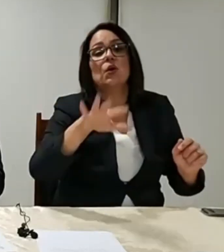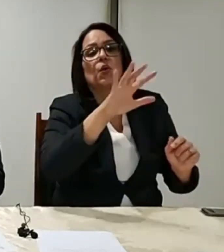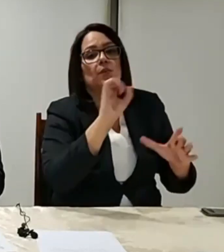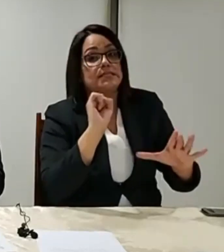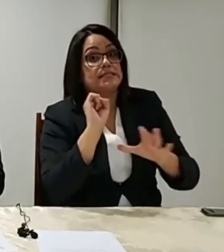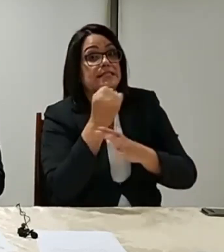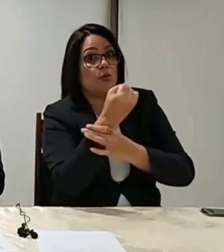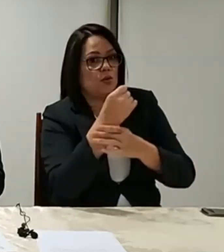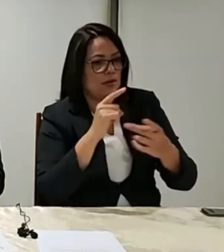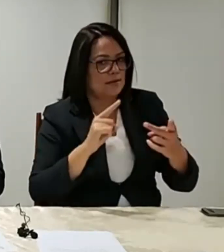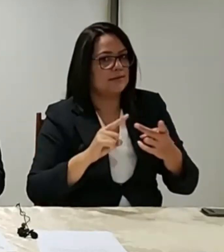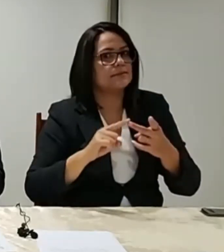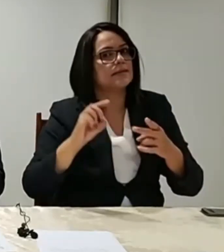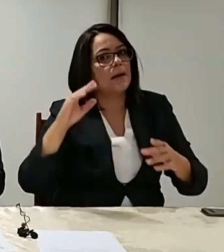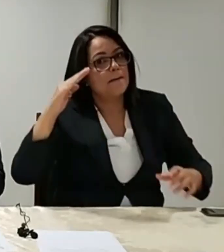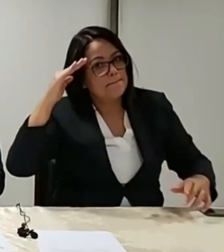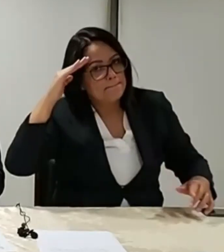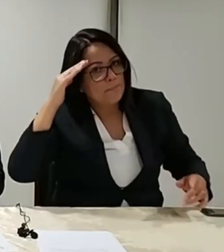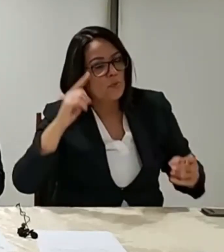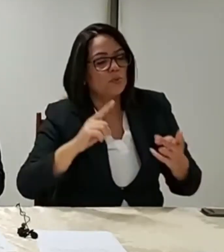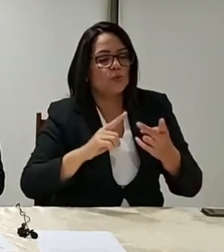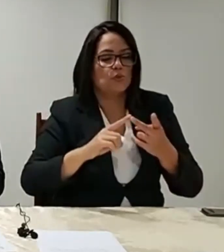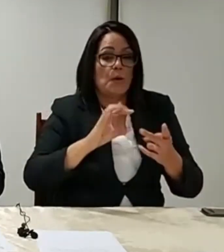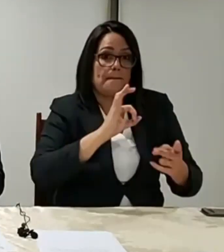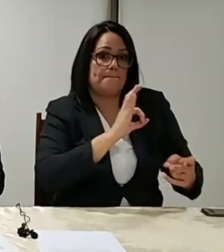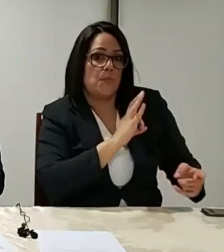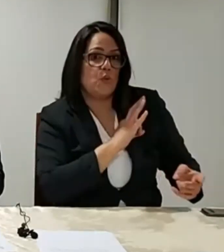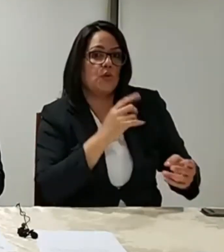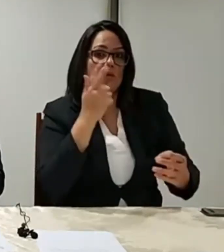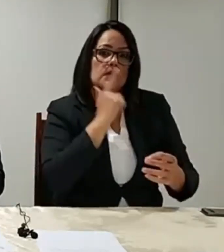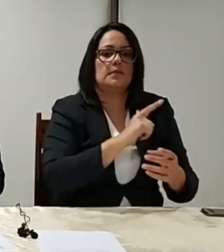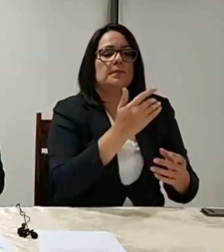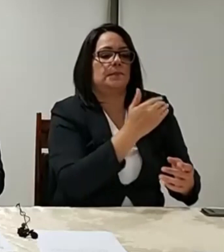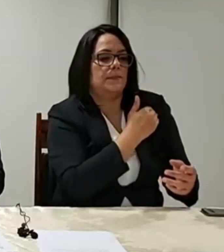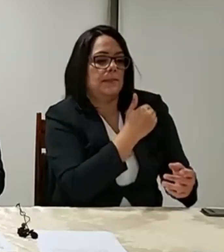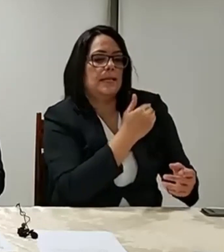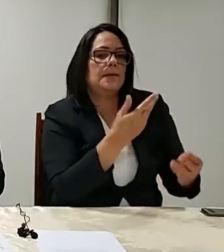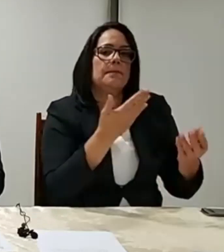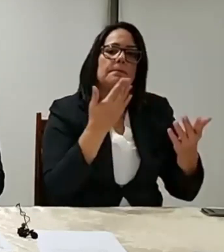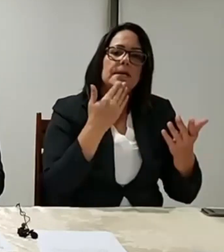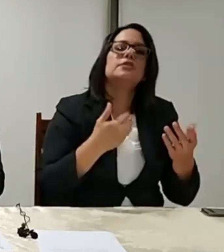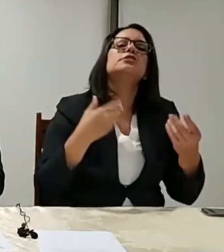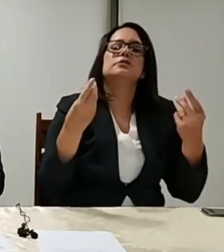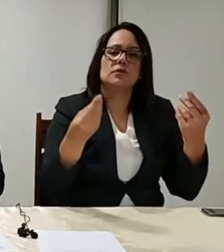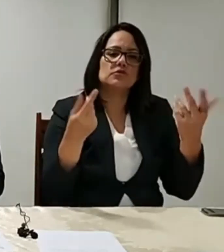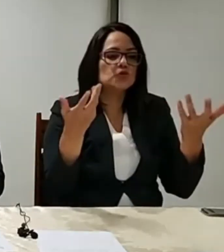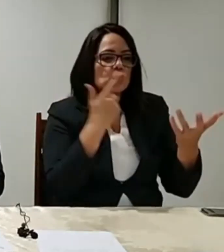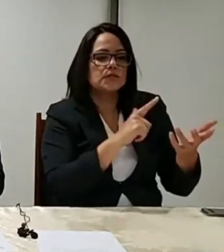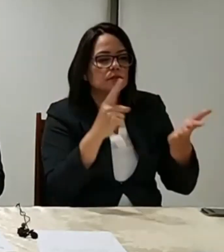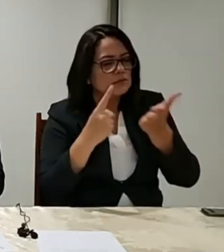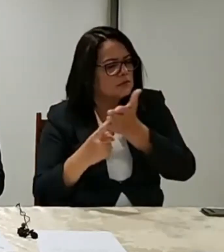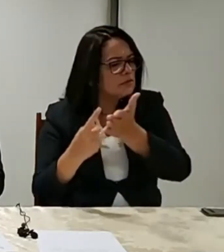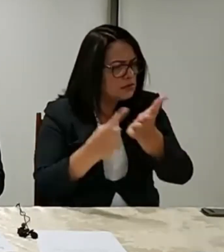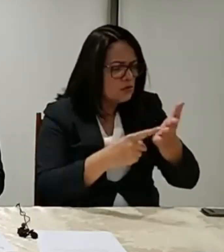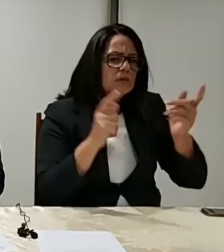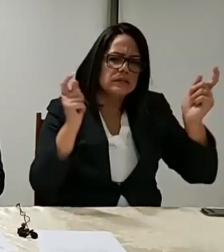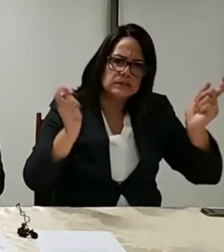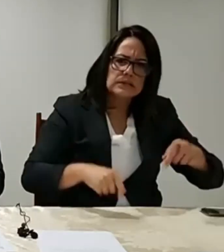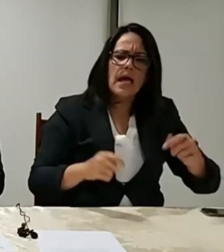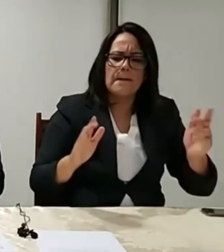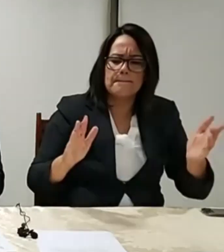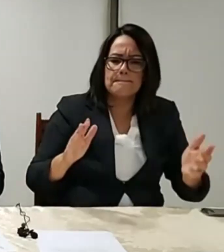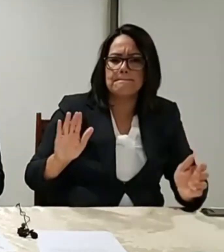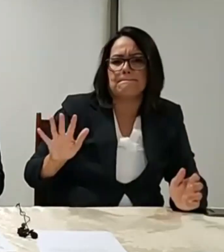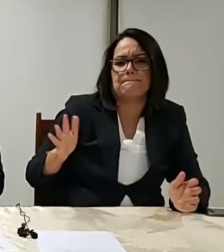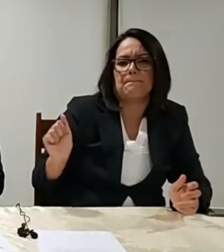pública, das forças policiais, mas em plenário conseguimos chegar a um acordo que garantiu, então, promoções e progressões a todas